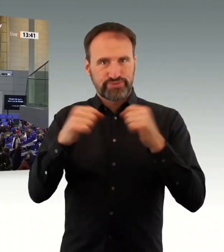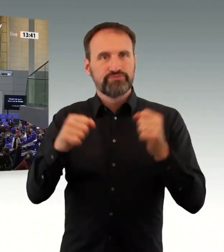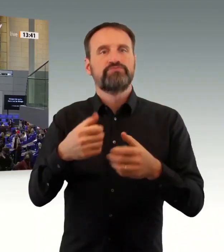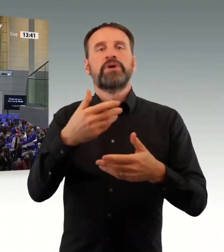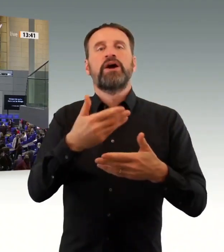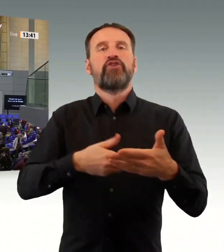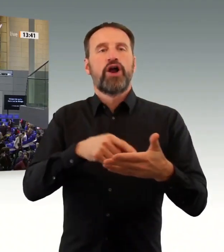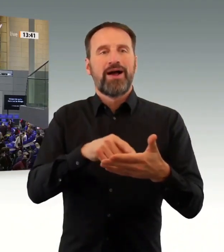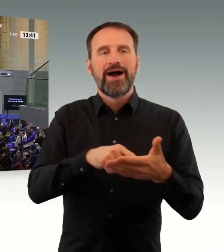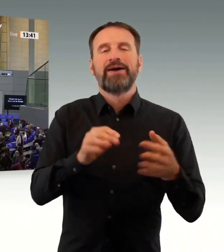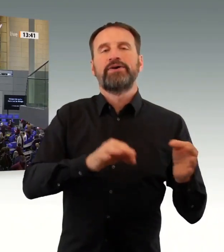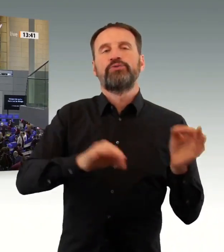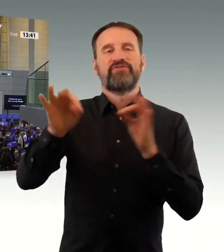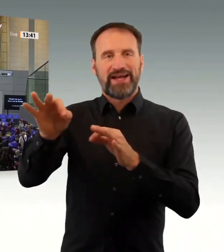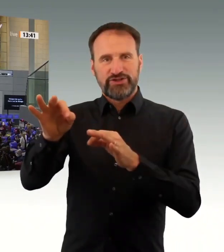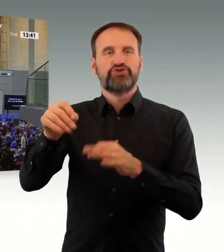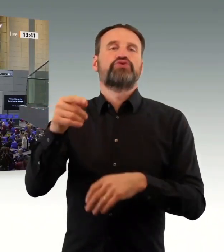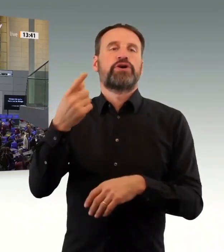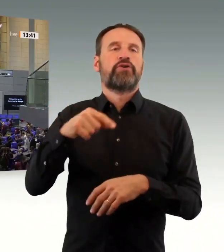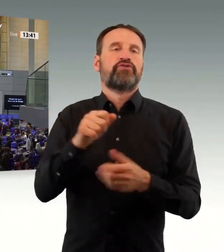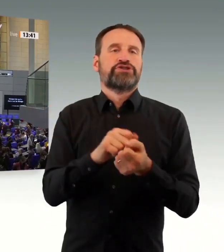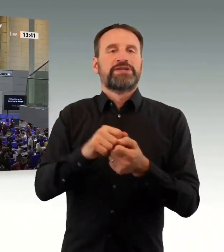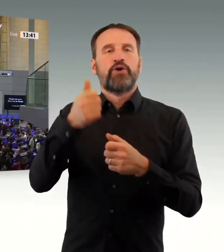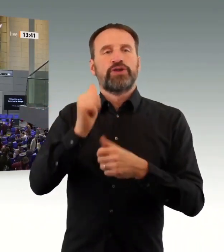Vielen Dank.